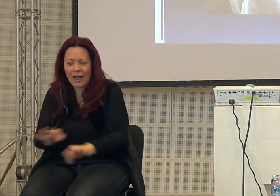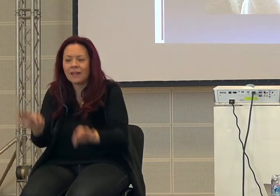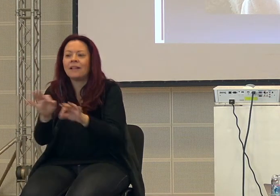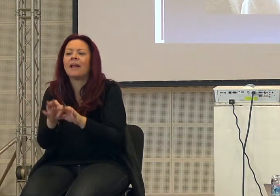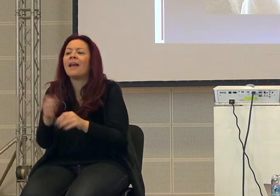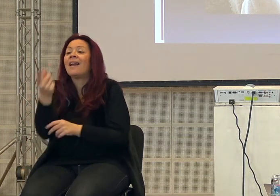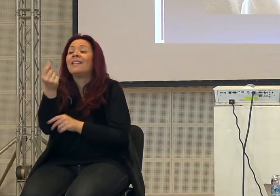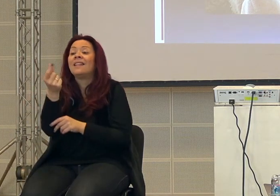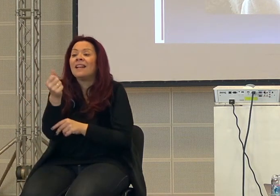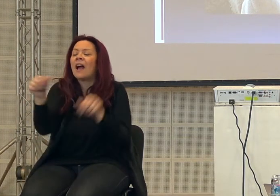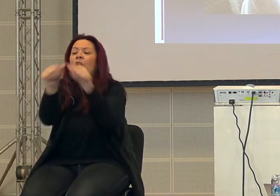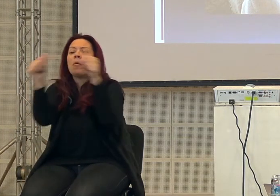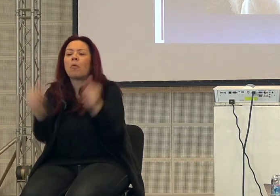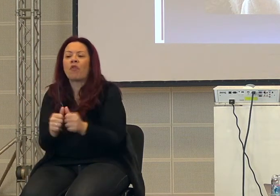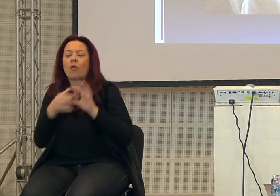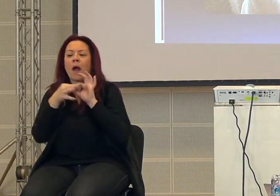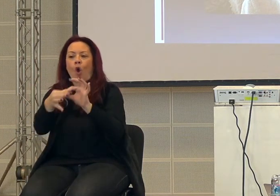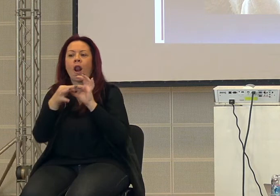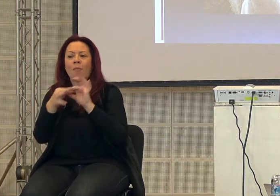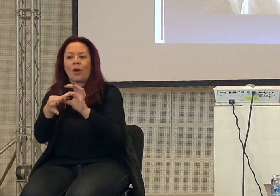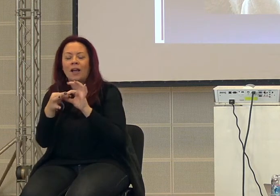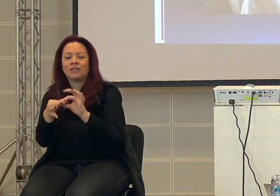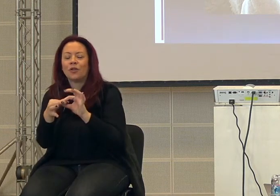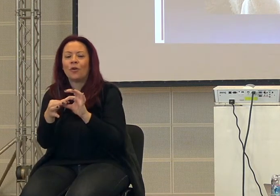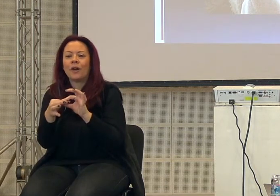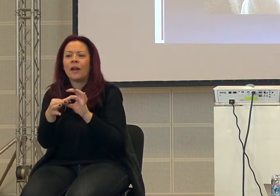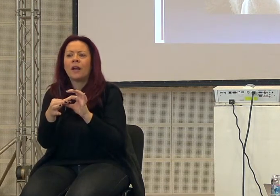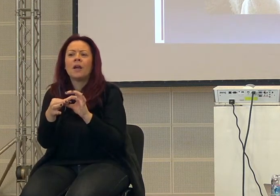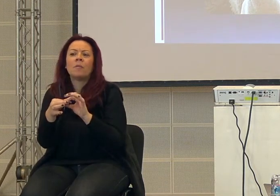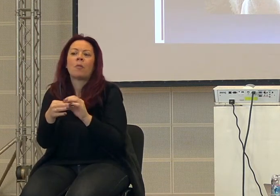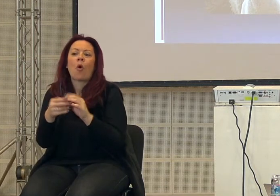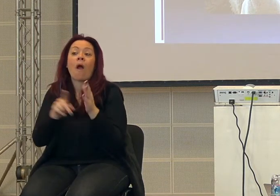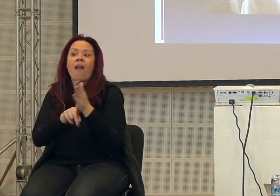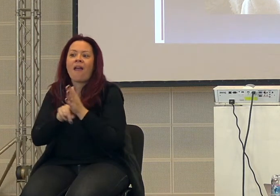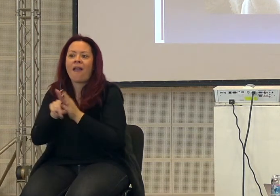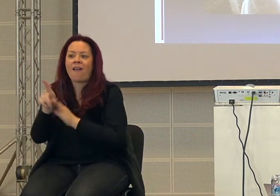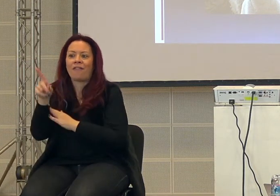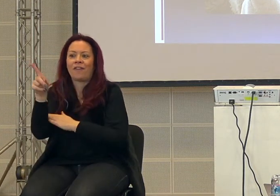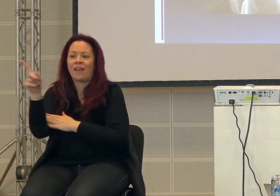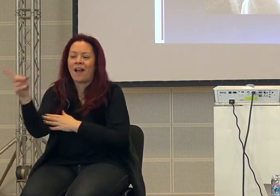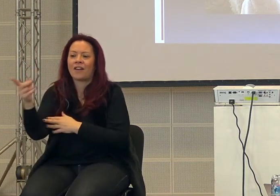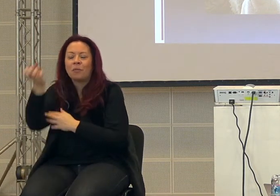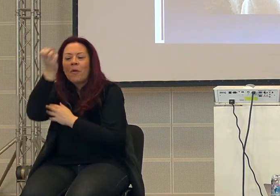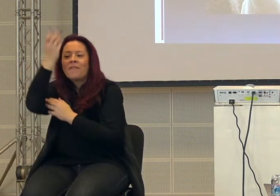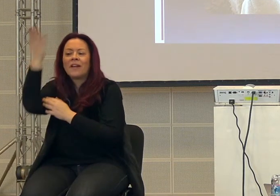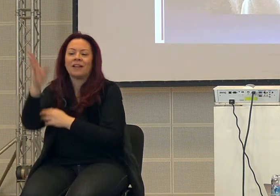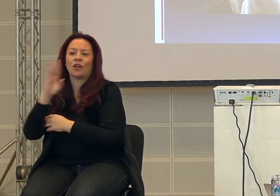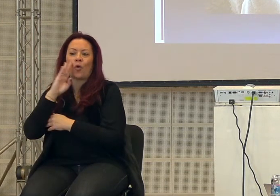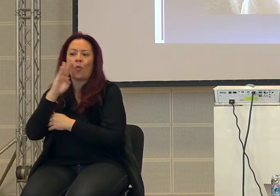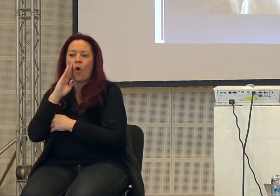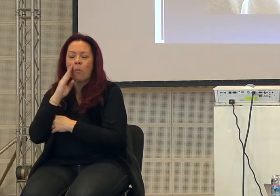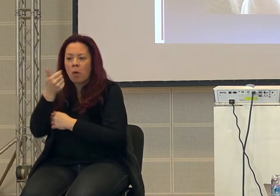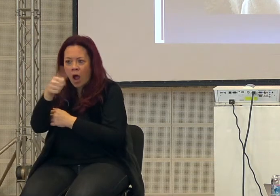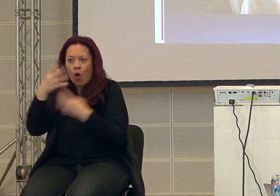Il denaro è la forma di collaborazione più efficace che abbia mai inventato l'uomo e che ancora